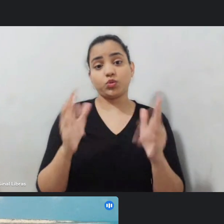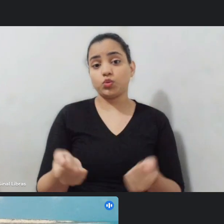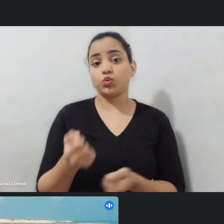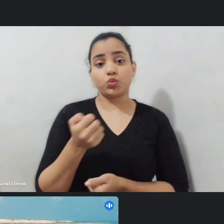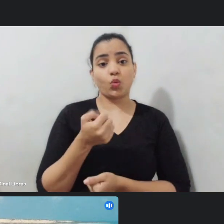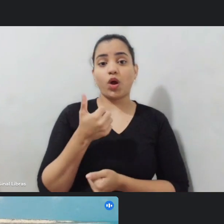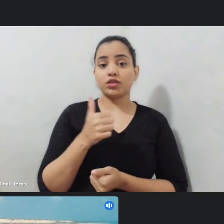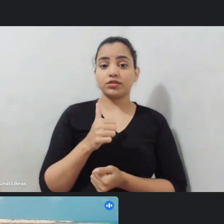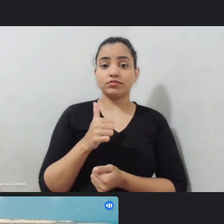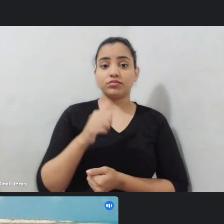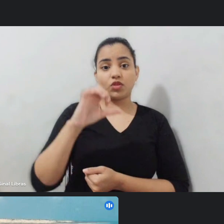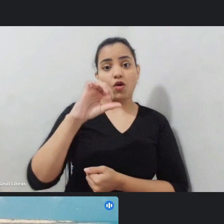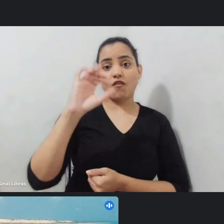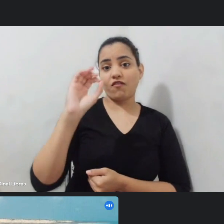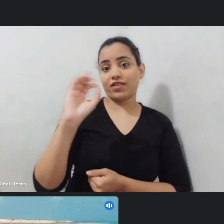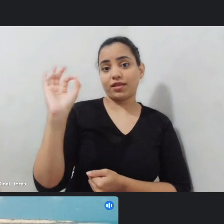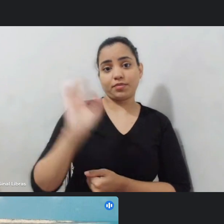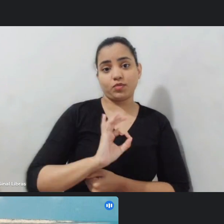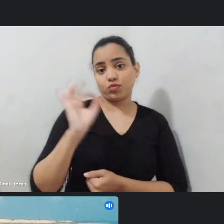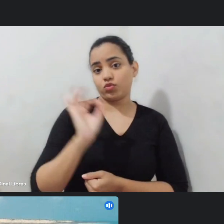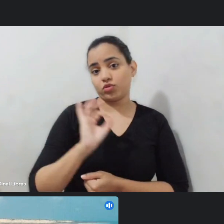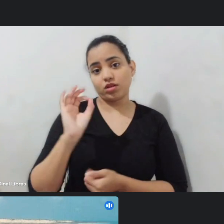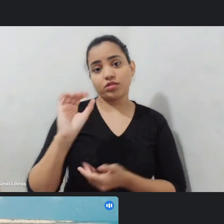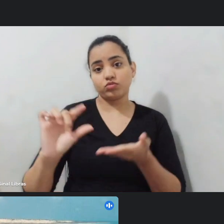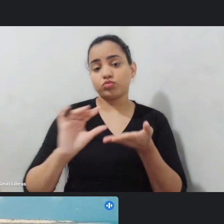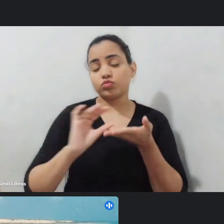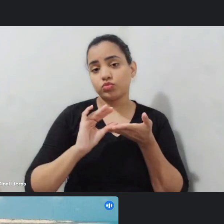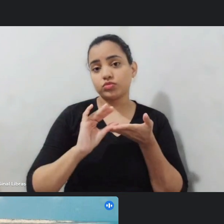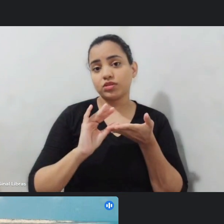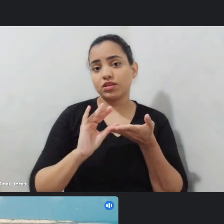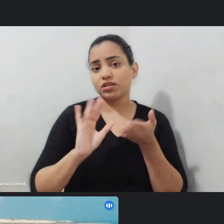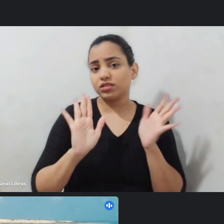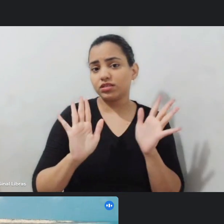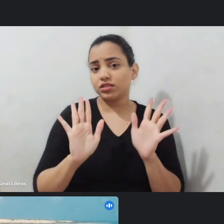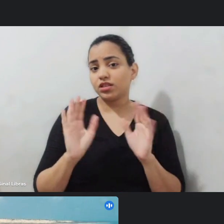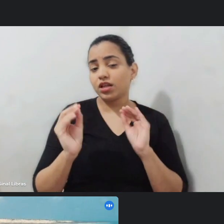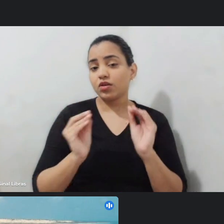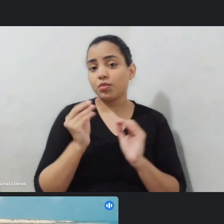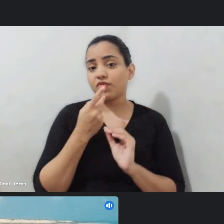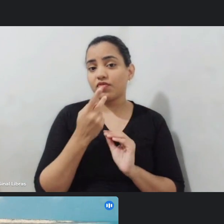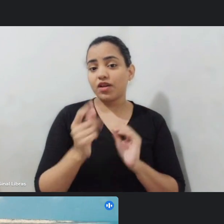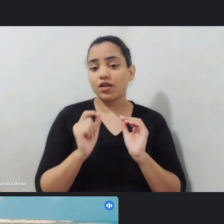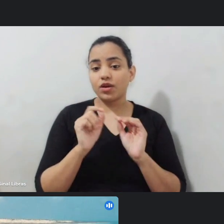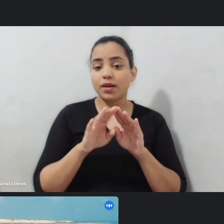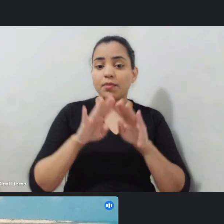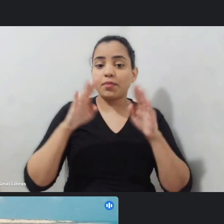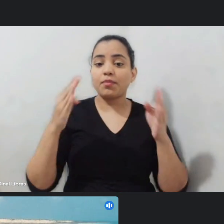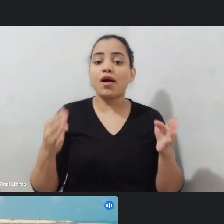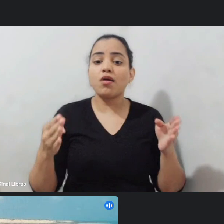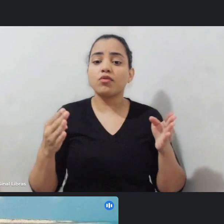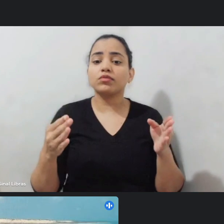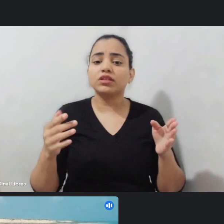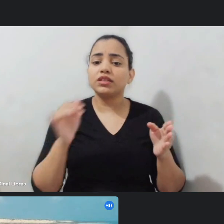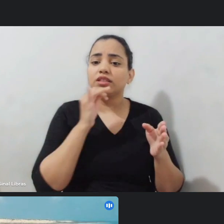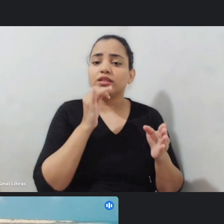90% do recurso que a gente tem aí a história dos palcos né por exemplo carnaval do natal vai na contramão do que acontece no